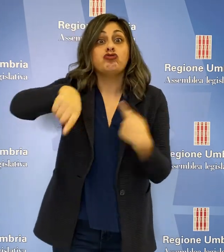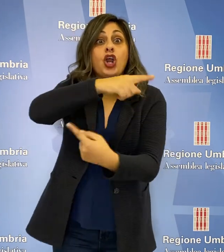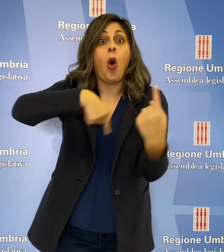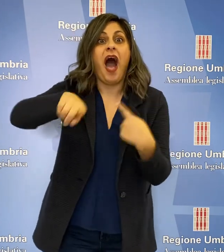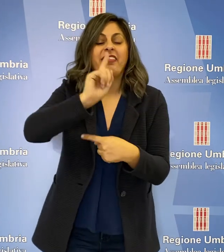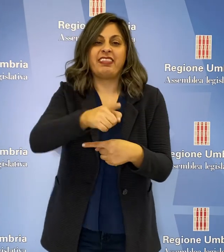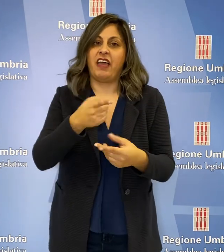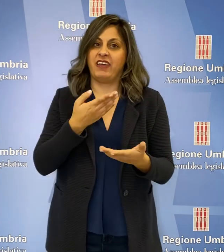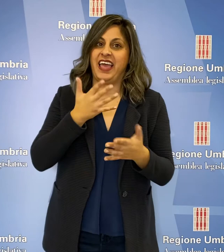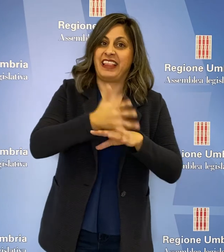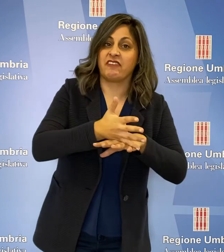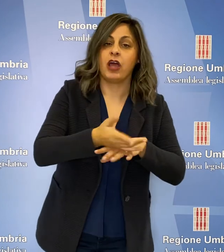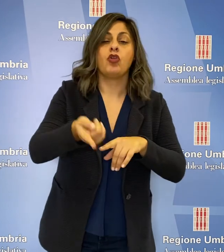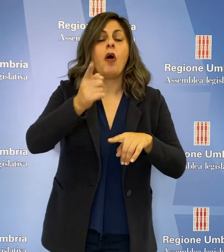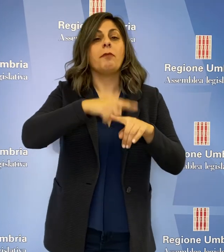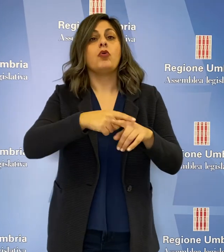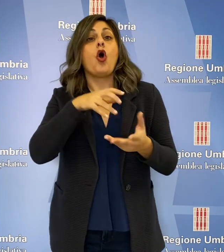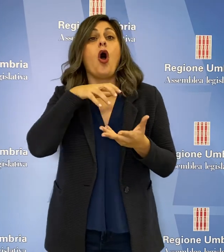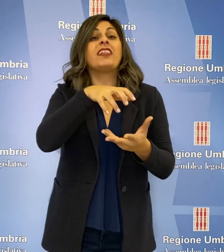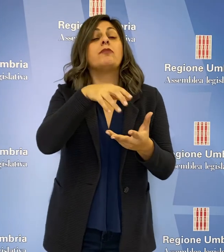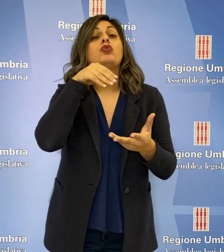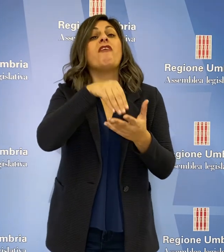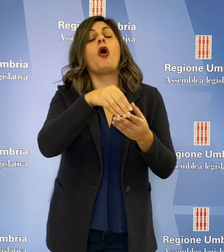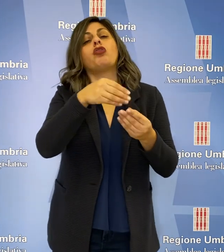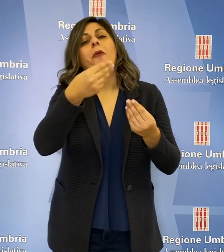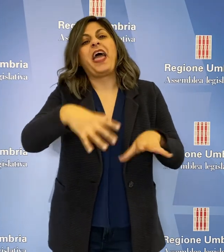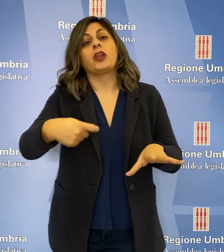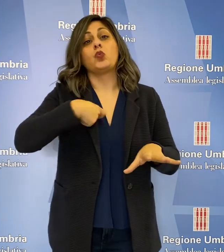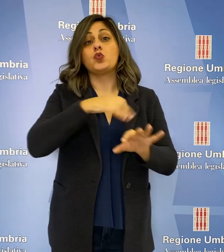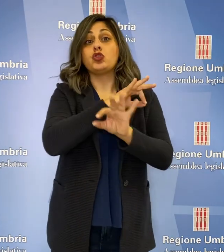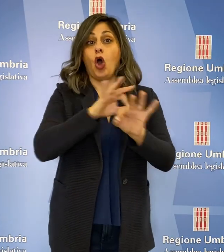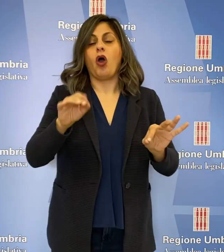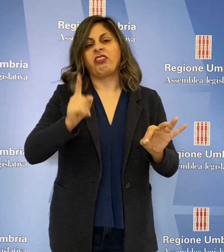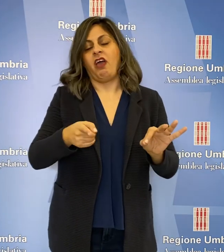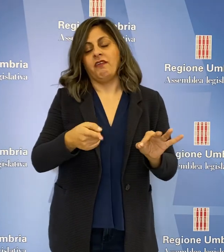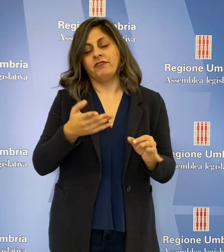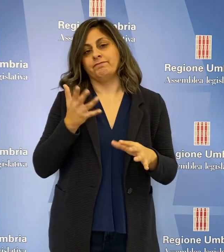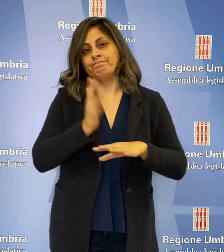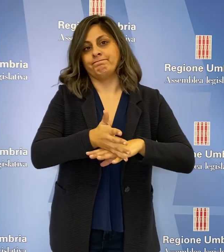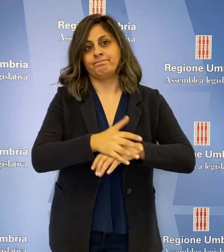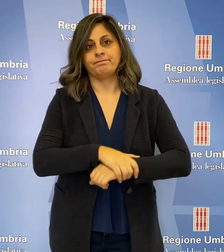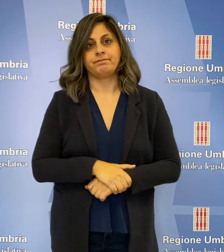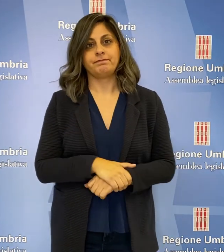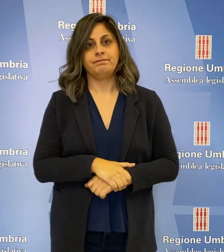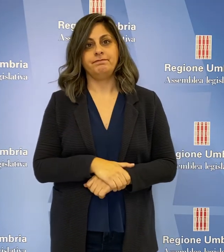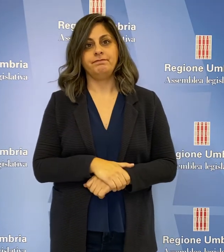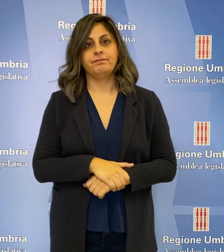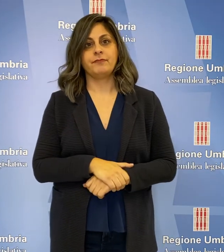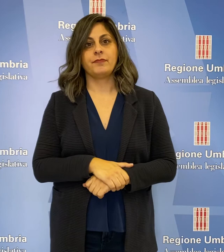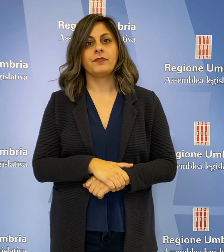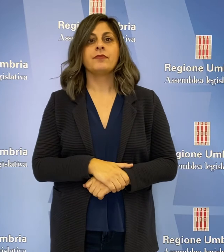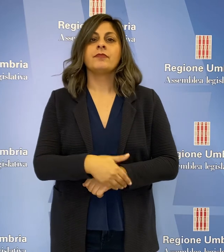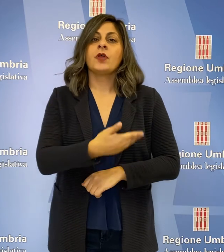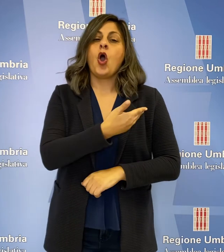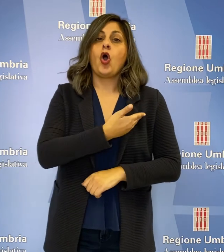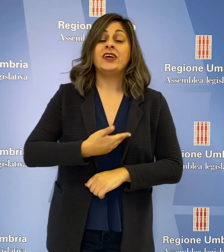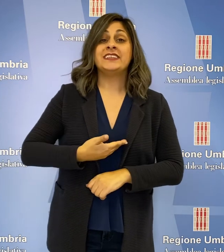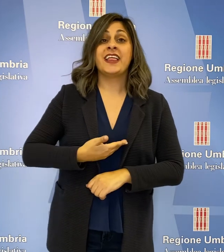circolante e intervenire sui contributi a fondo perduto. I consiglieri Paola Fioroni